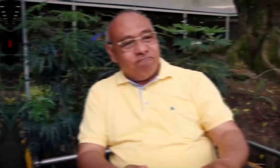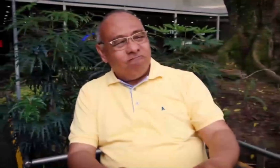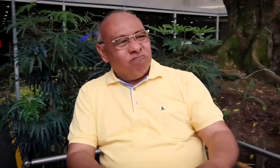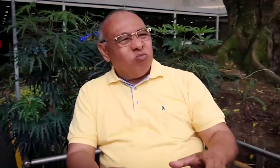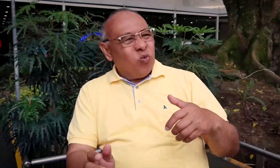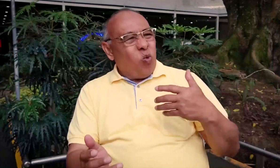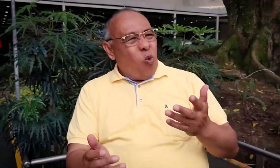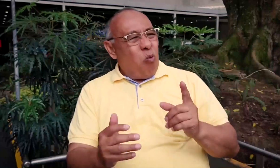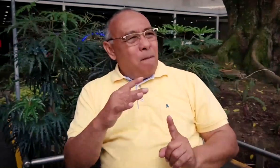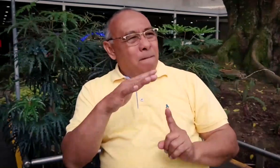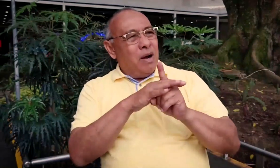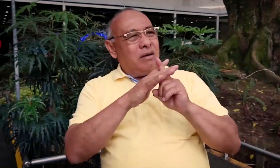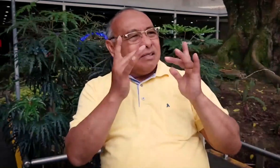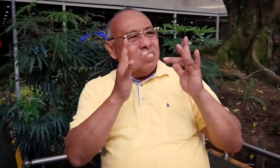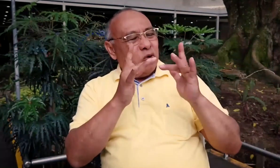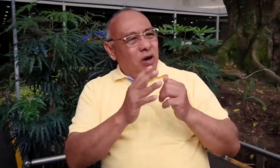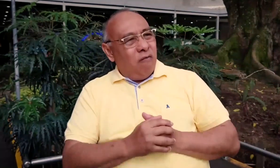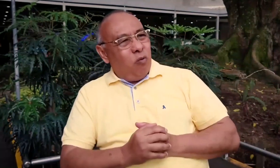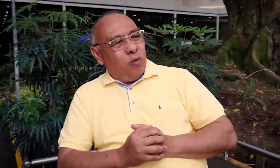Bueno, ¿y cómo surge el centro de relevo?